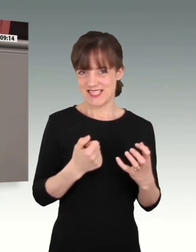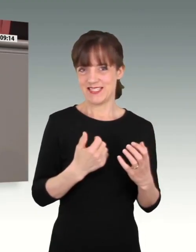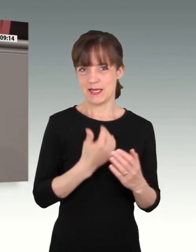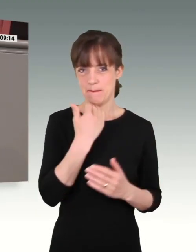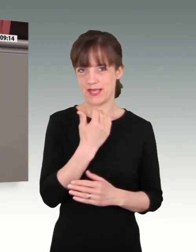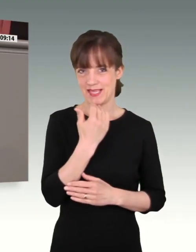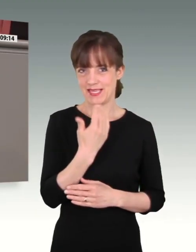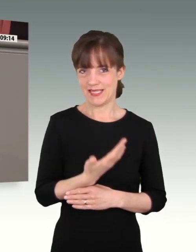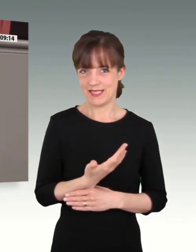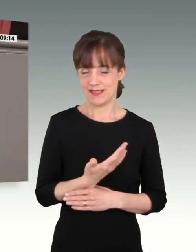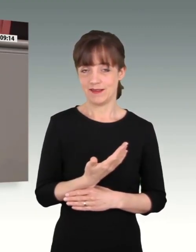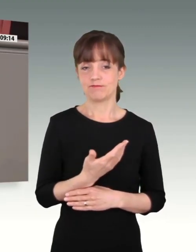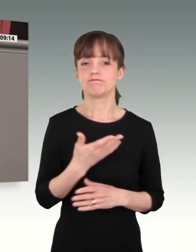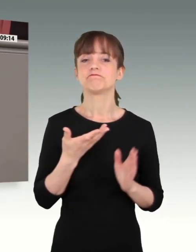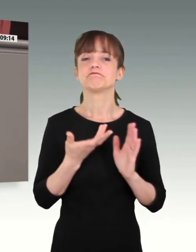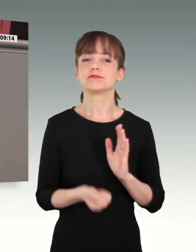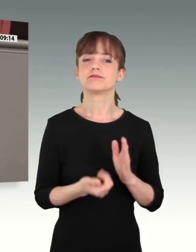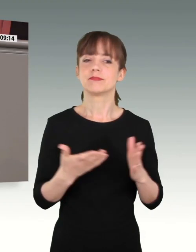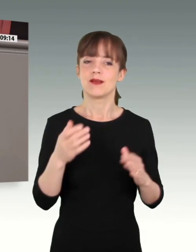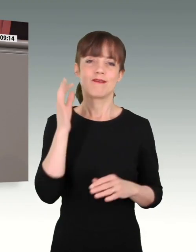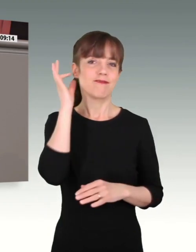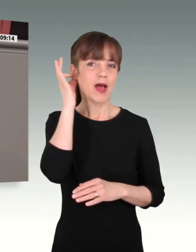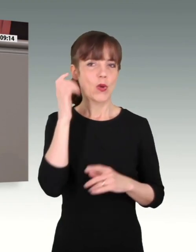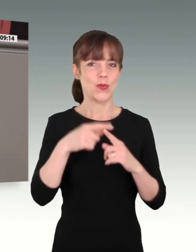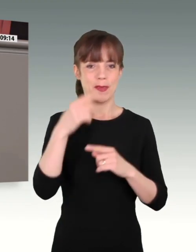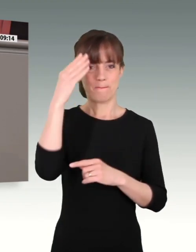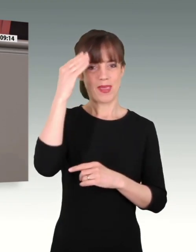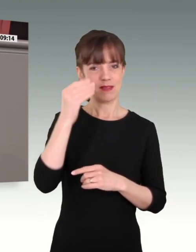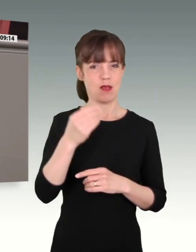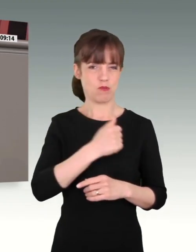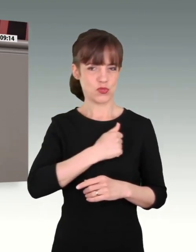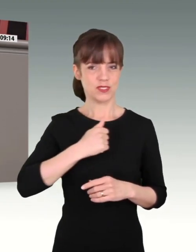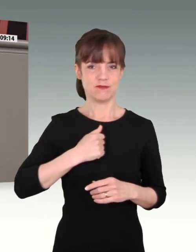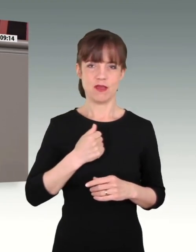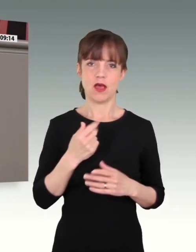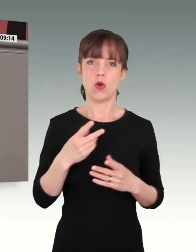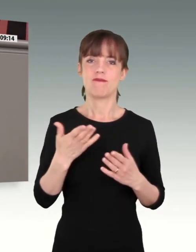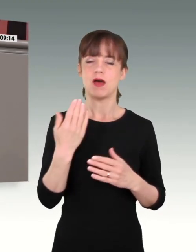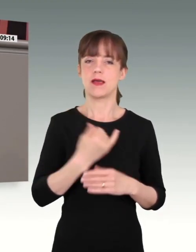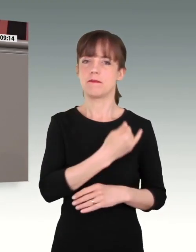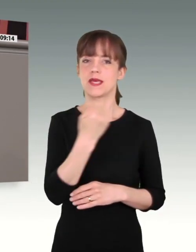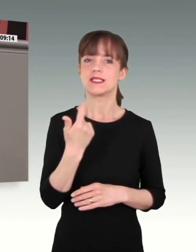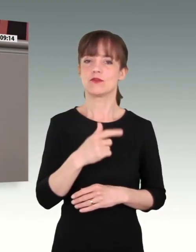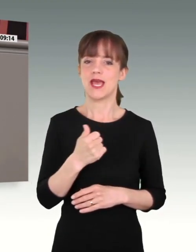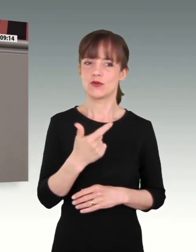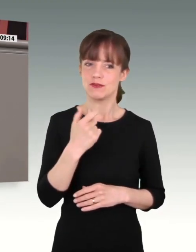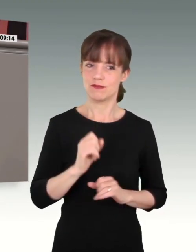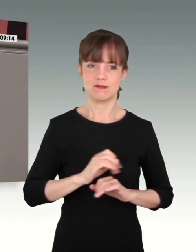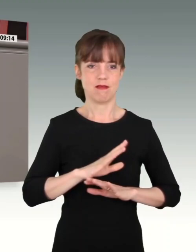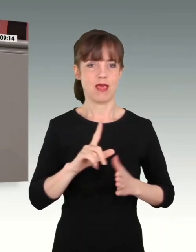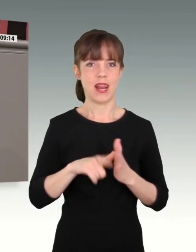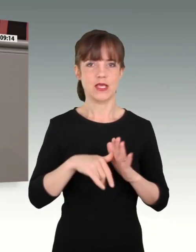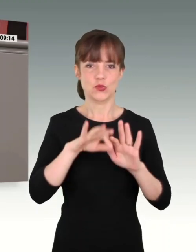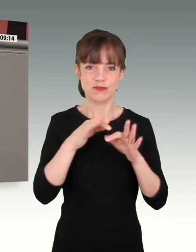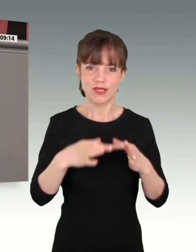in der Bundeswehr haben auch 2021 ihre Leistungsfähigkeit, ihre Professionalität und Verlässlichkeit unter Beweis